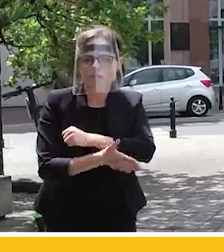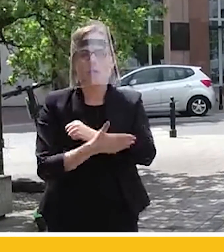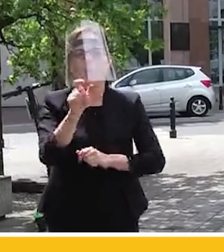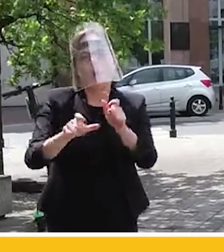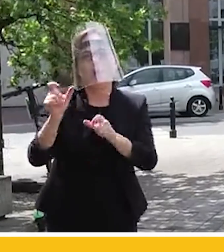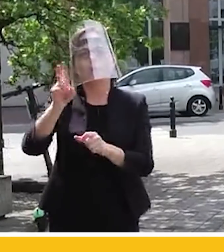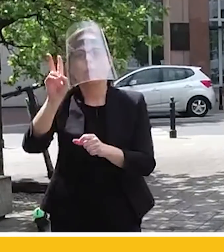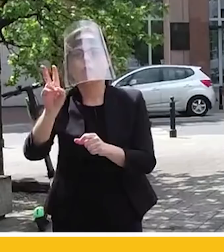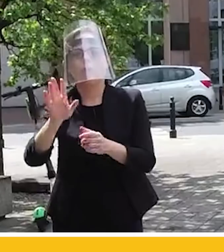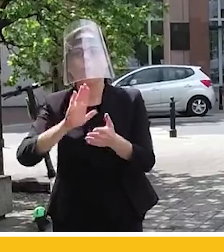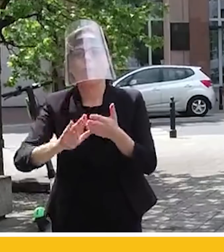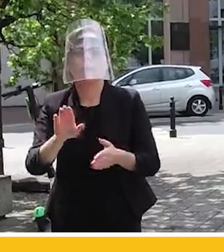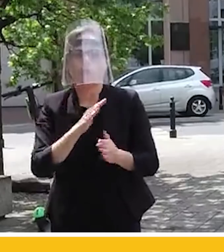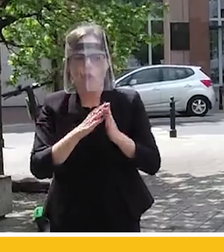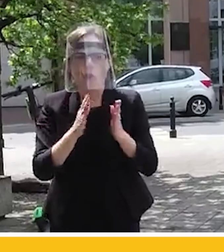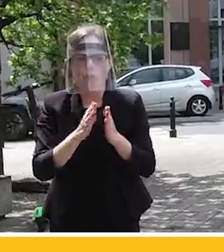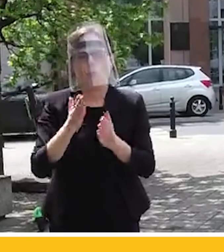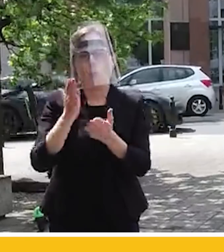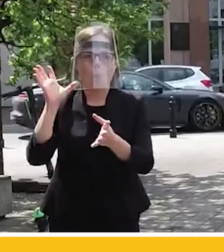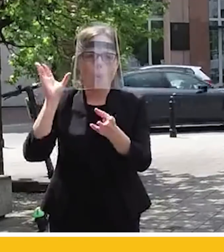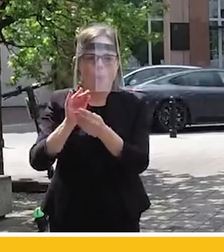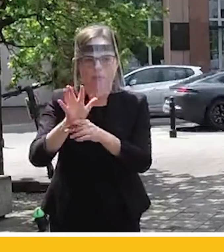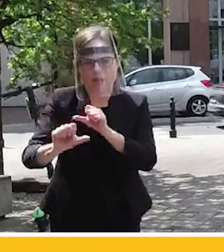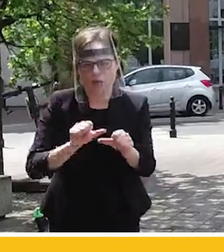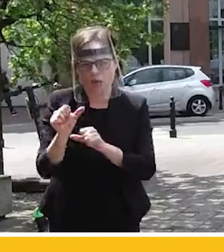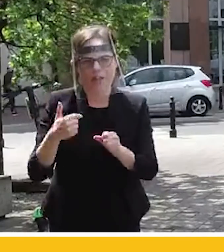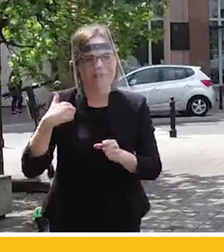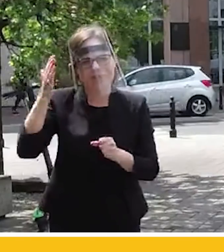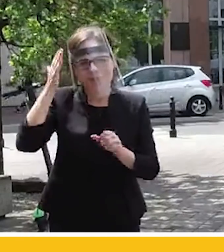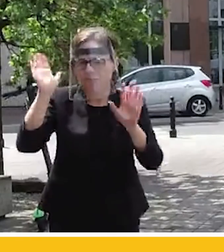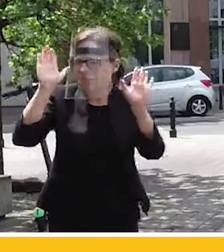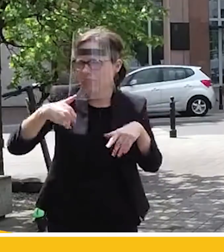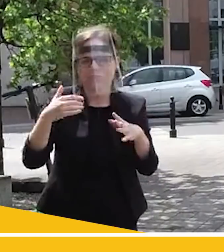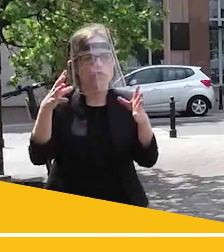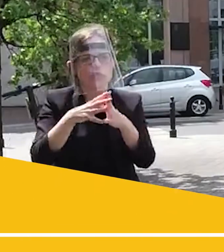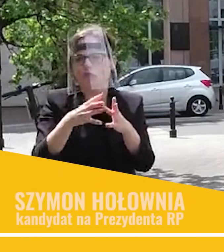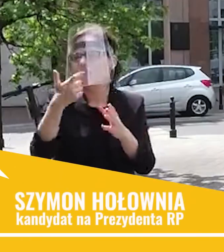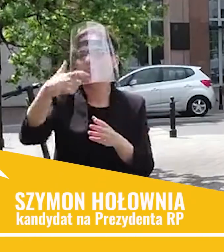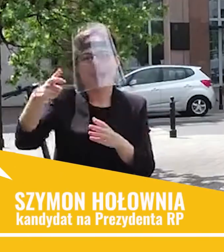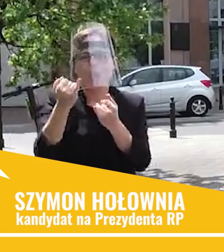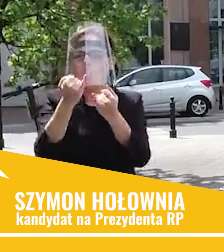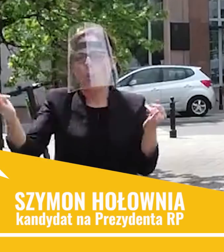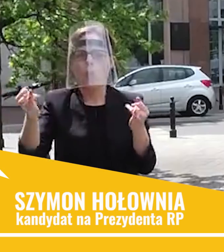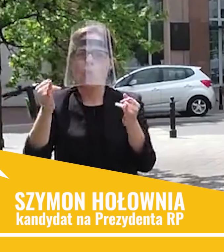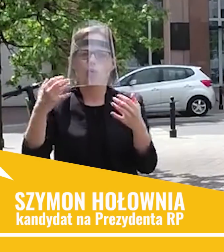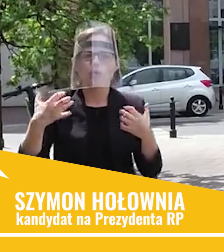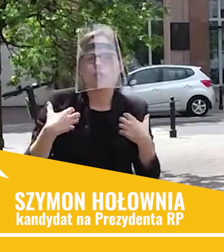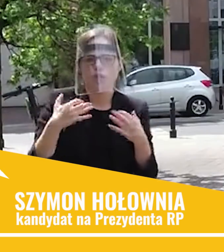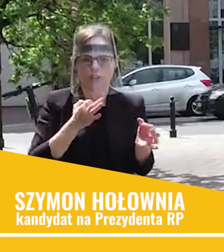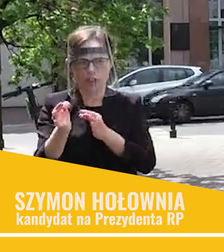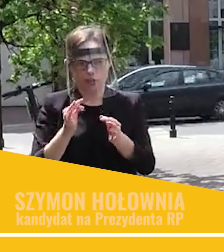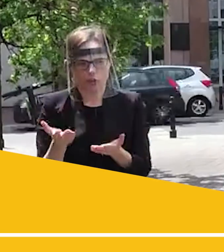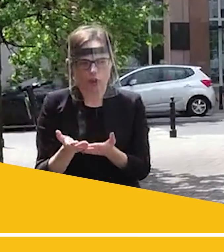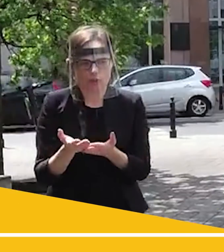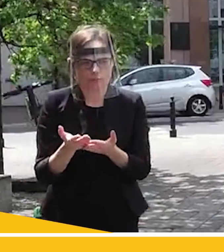bezdomności od 15 lat. Znam dziesiątki, a można nawet powiedzieć setki historii. Nikt nie wybiera